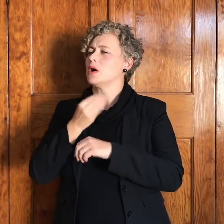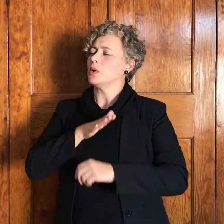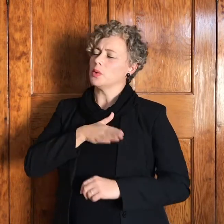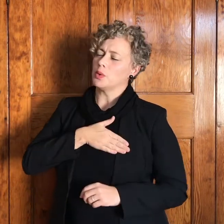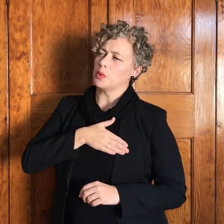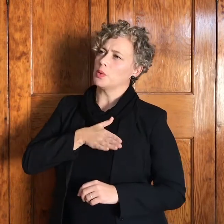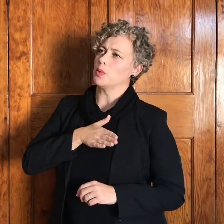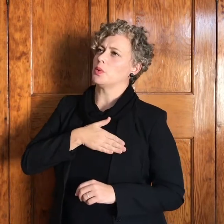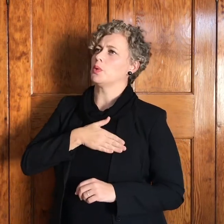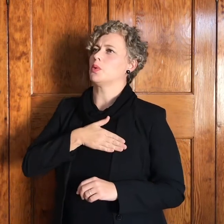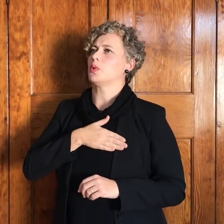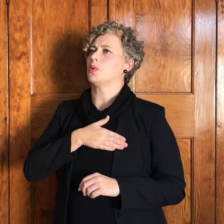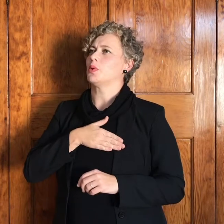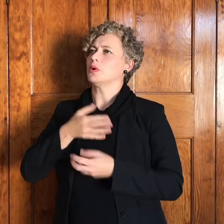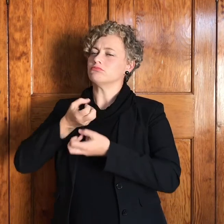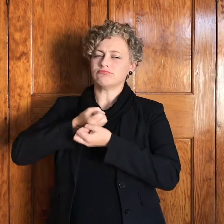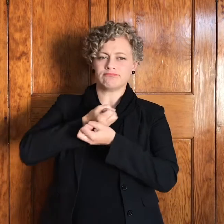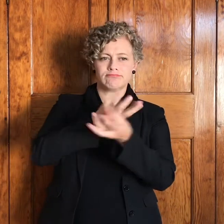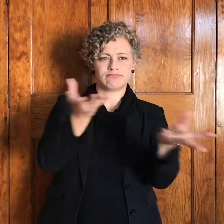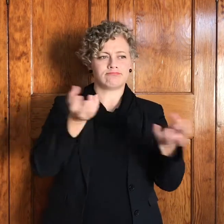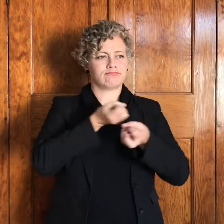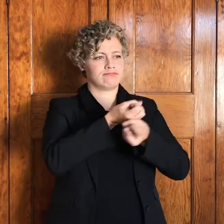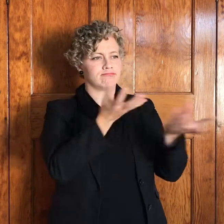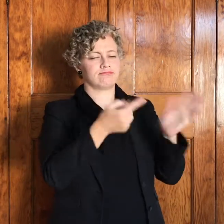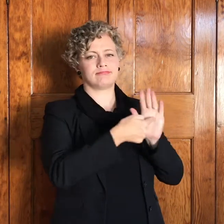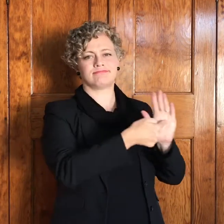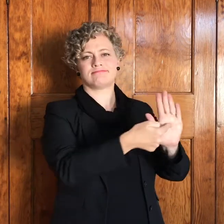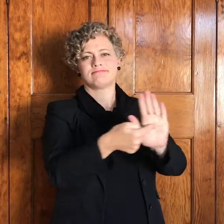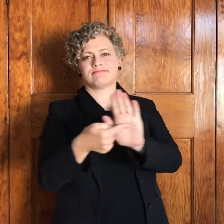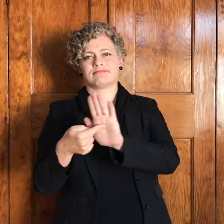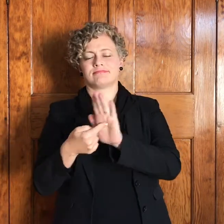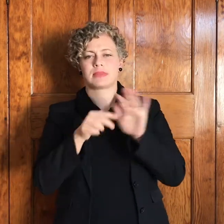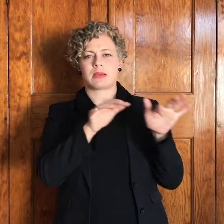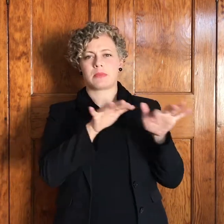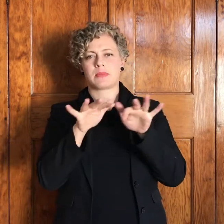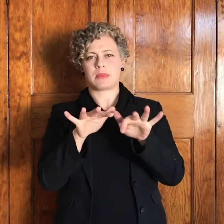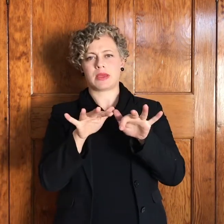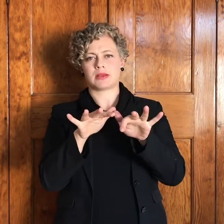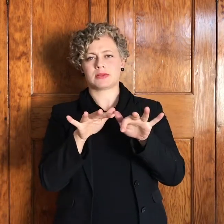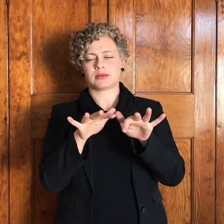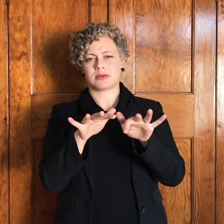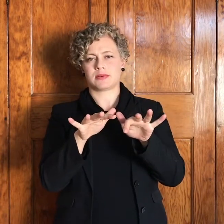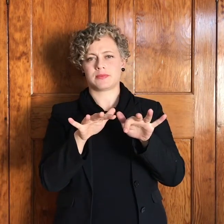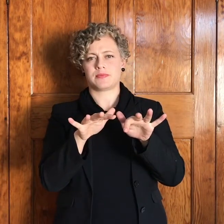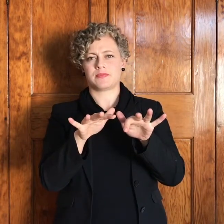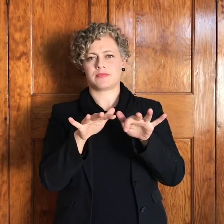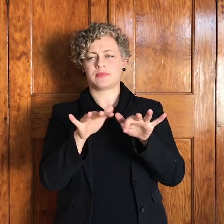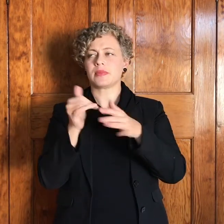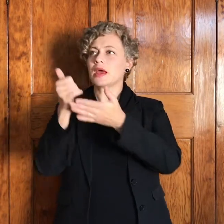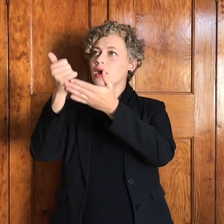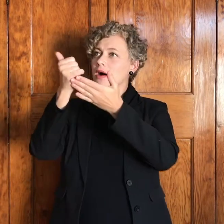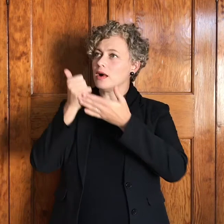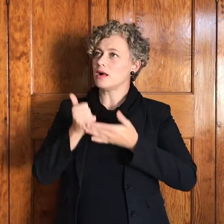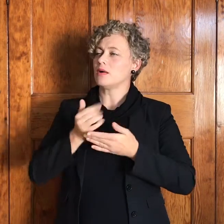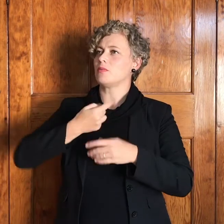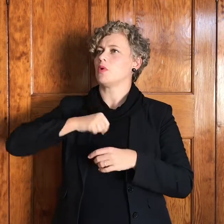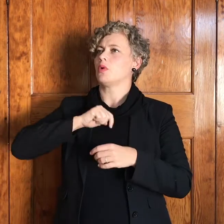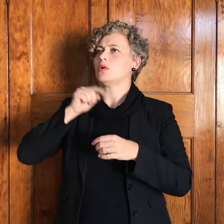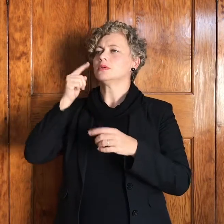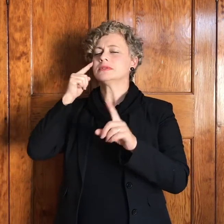mekaar, en aan mense ooral oor te toon. Help ons om na gerechtigheid te streef,